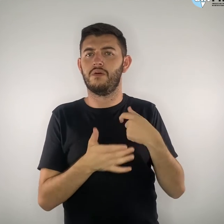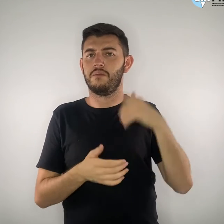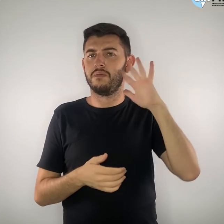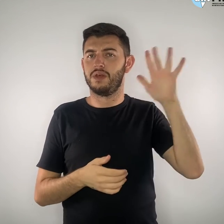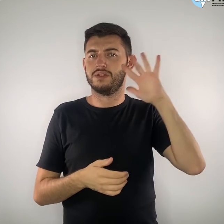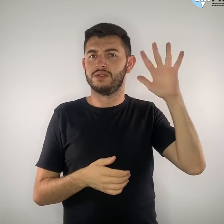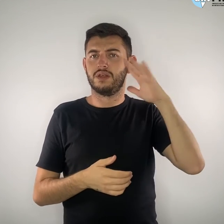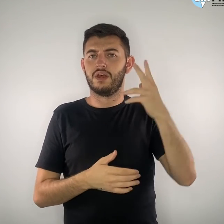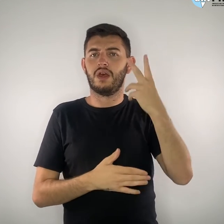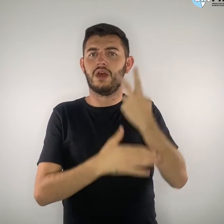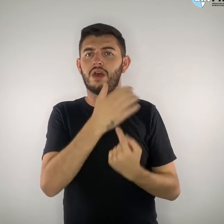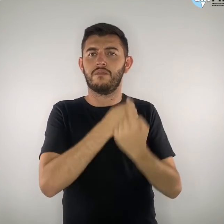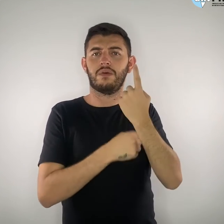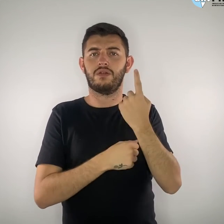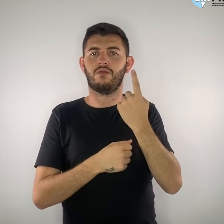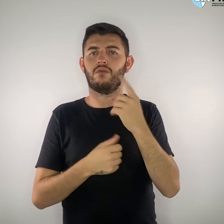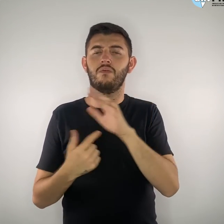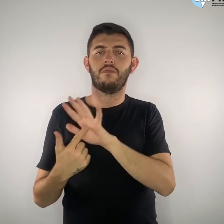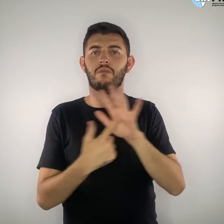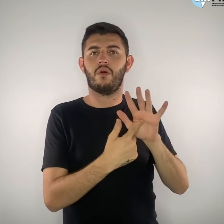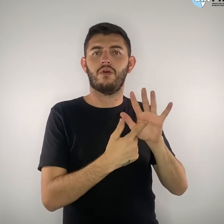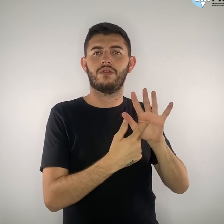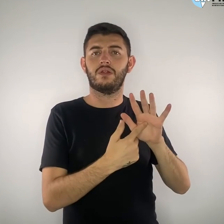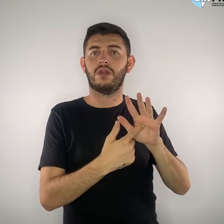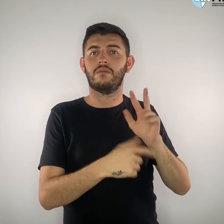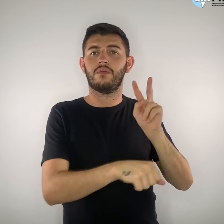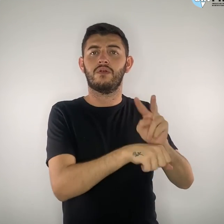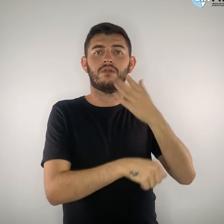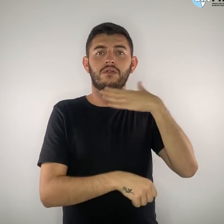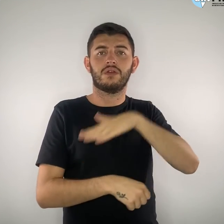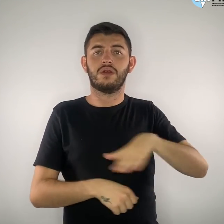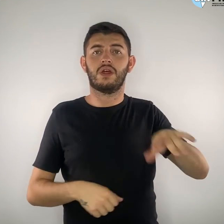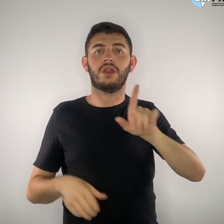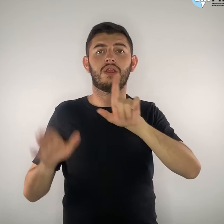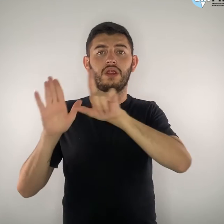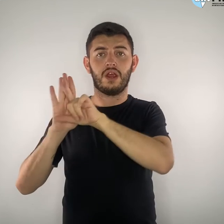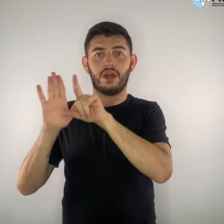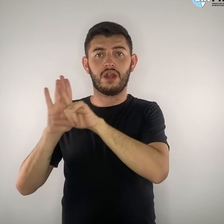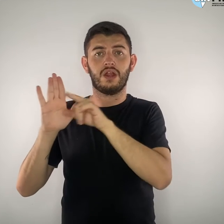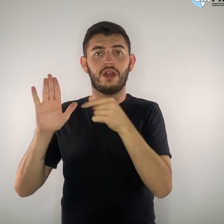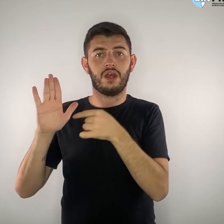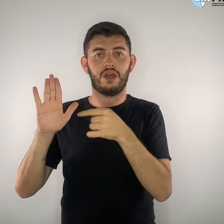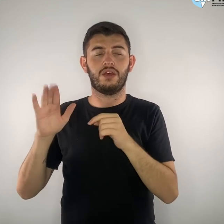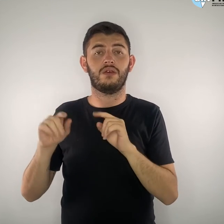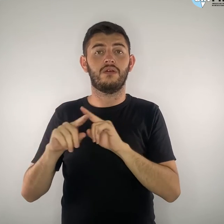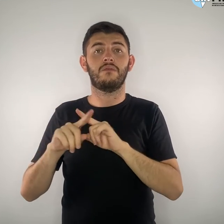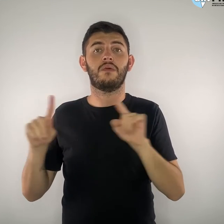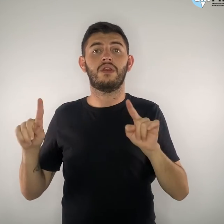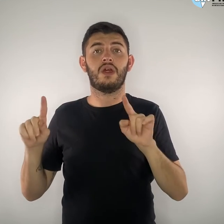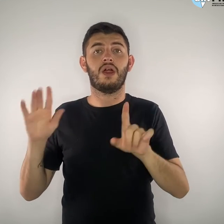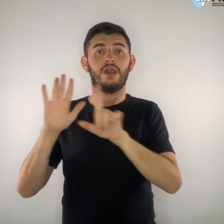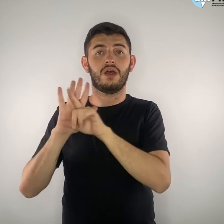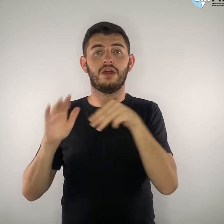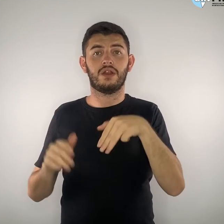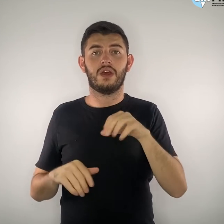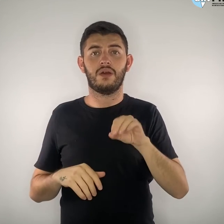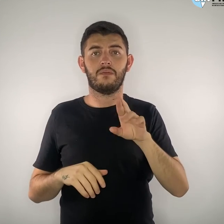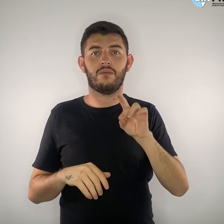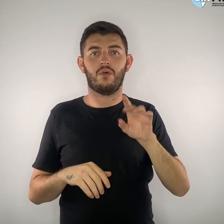leis de proteção a elas. Essa é uma face da Lei da Mordaça, que finge fazer a